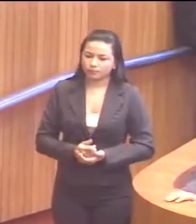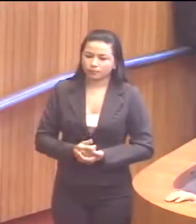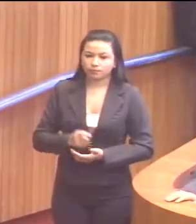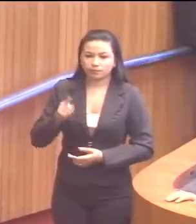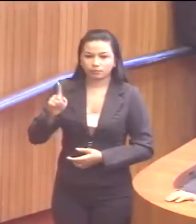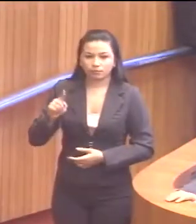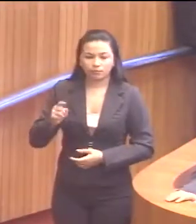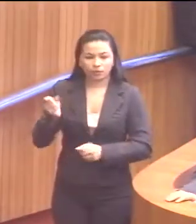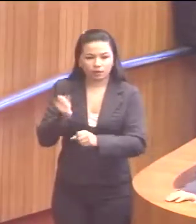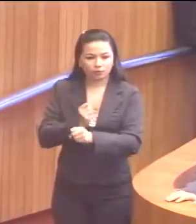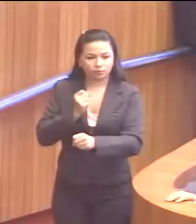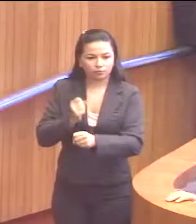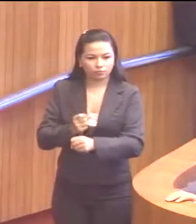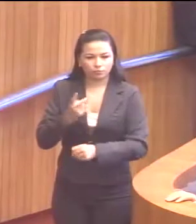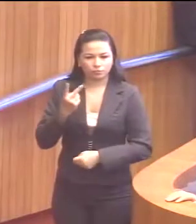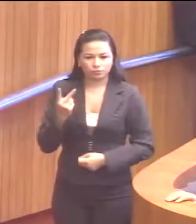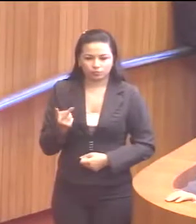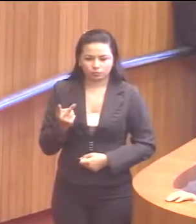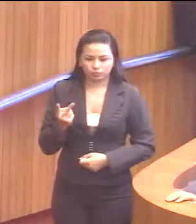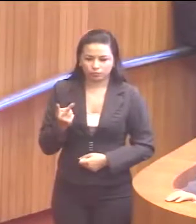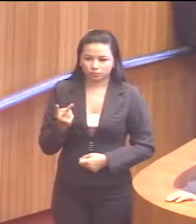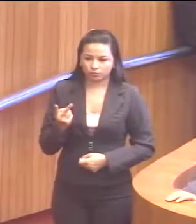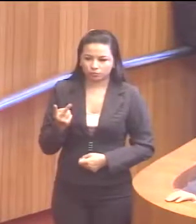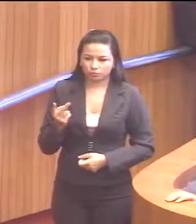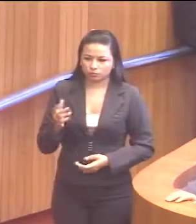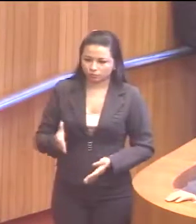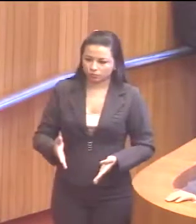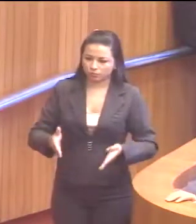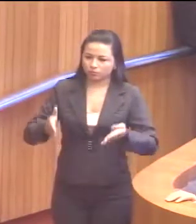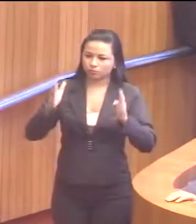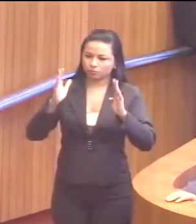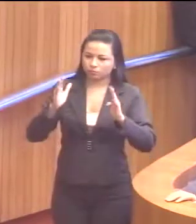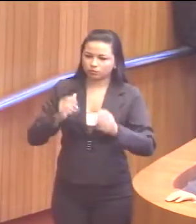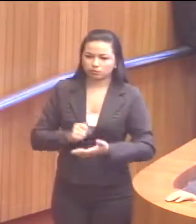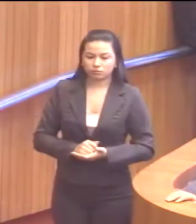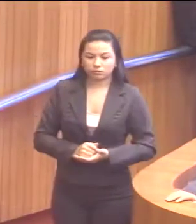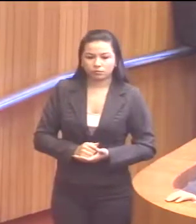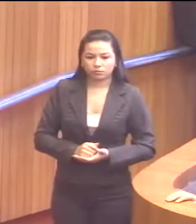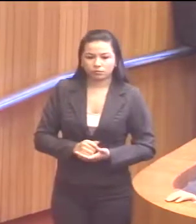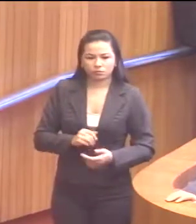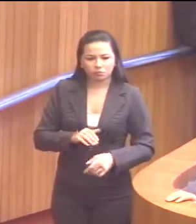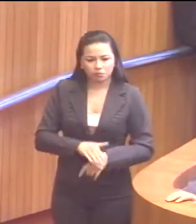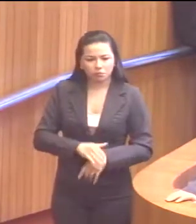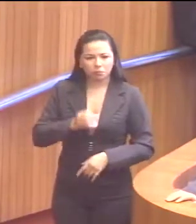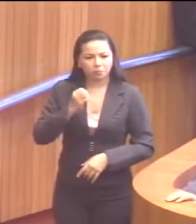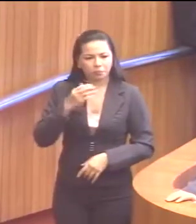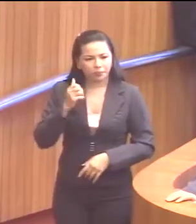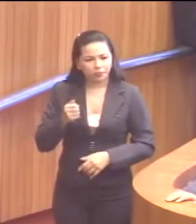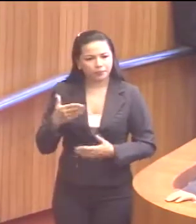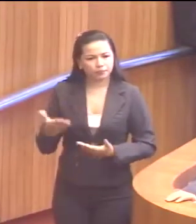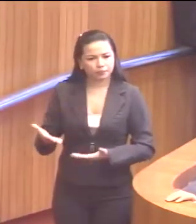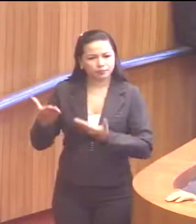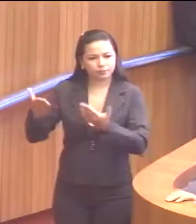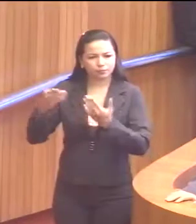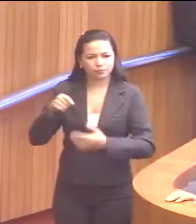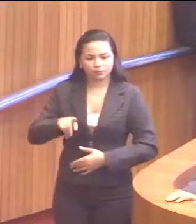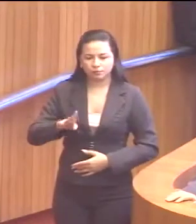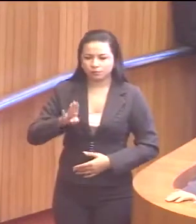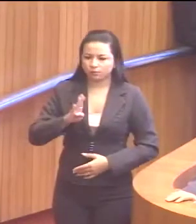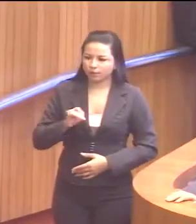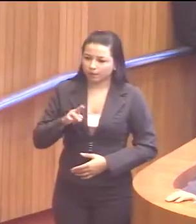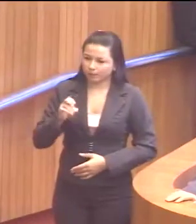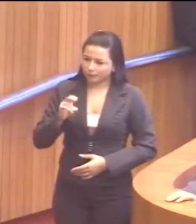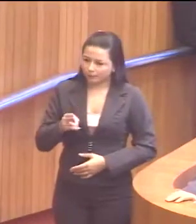que é a construção desses dois prédios que muito vão agradecer o campo de